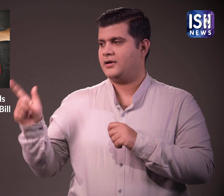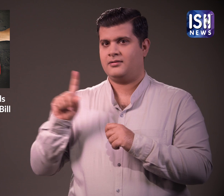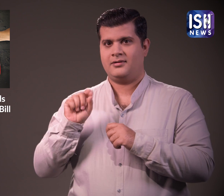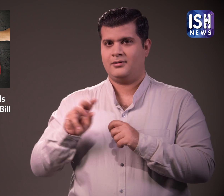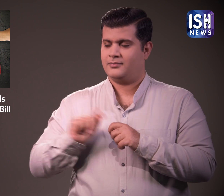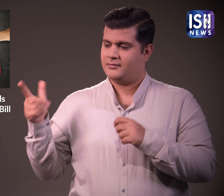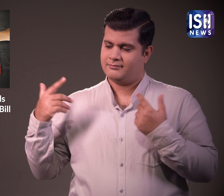हो गए